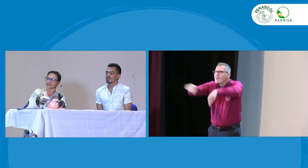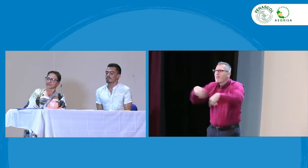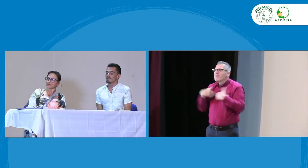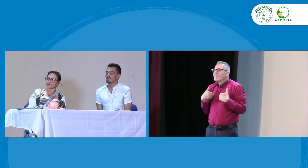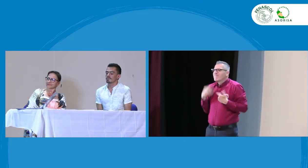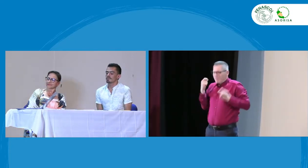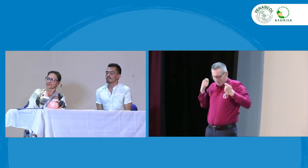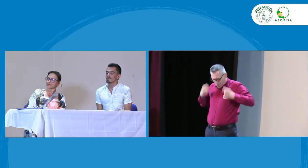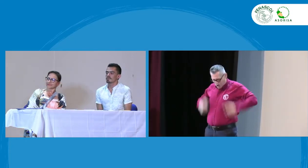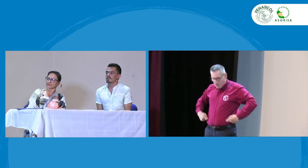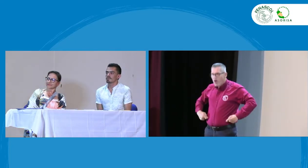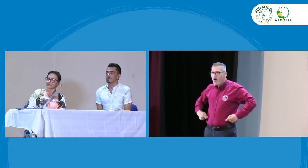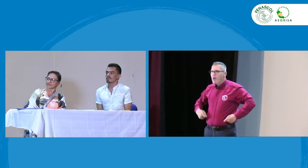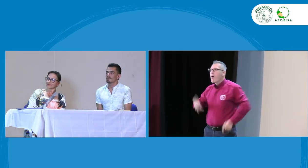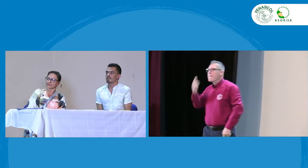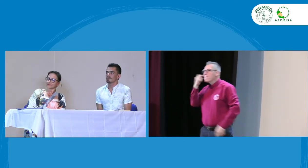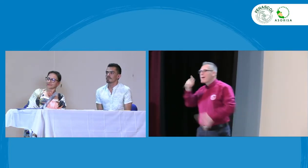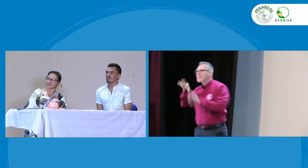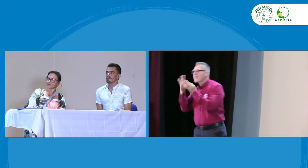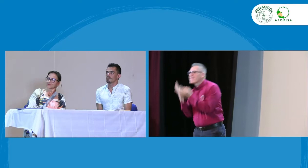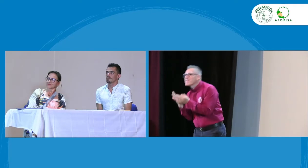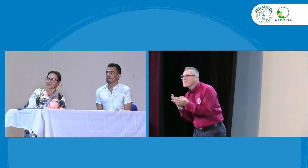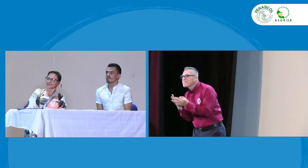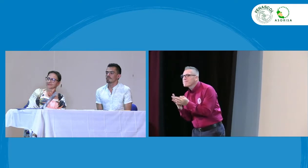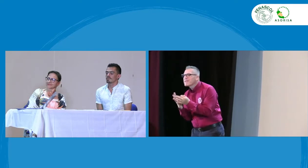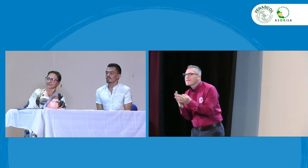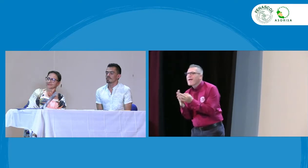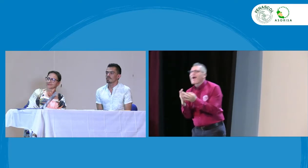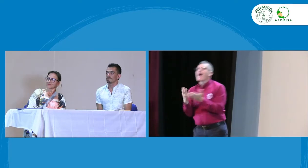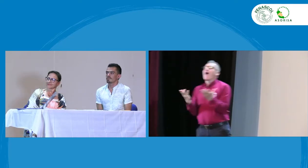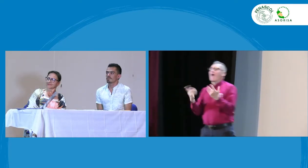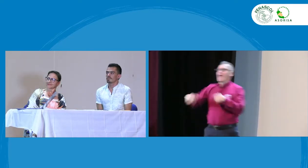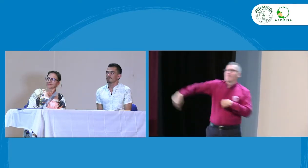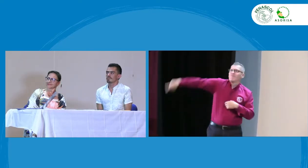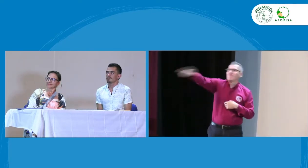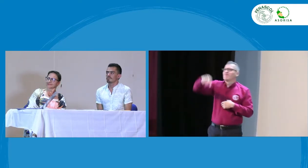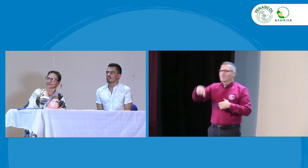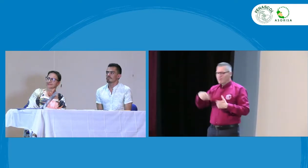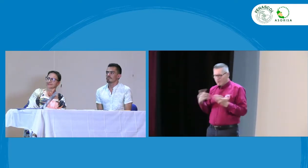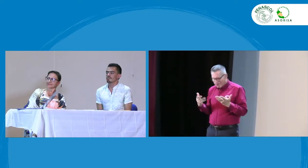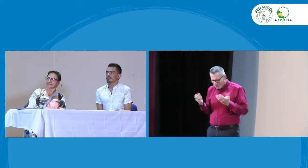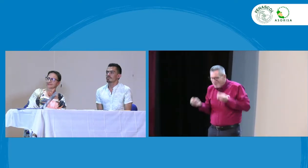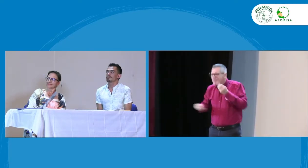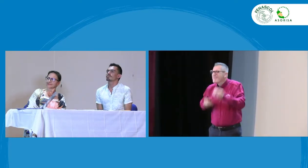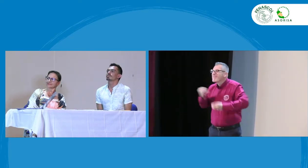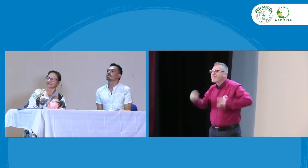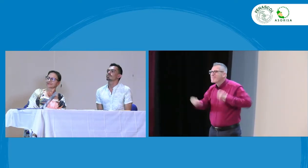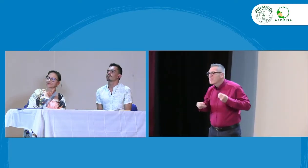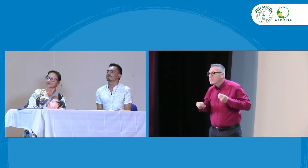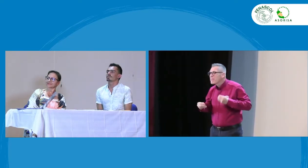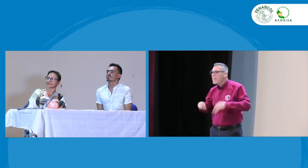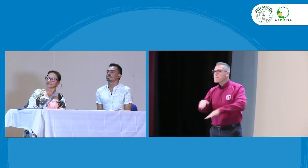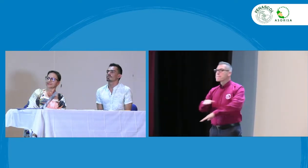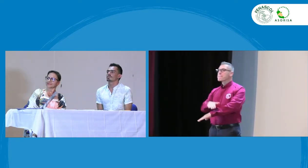modelo lingüístico, como profesional de apoyo o como padre o madre de familia?